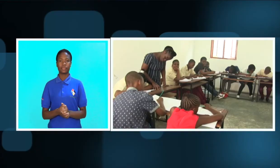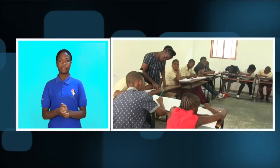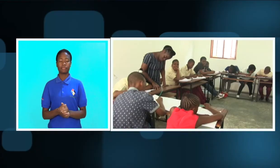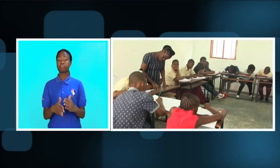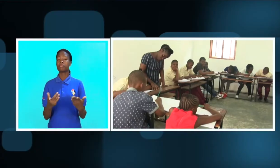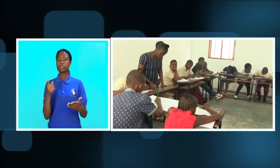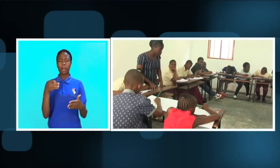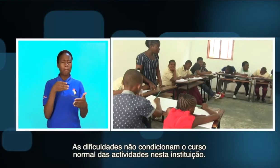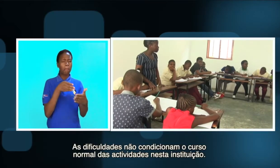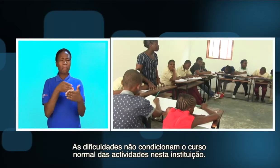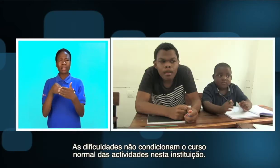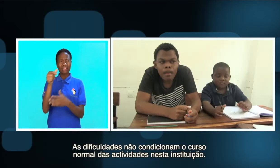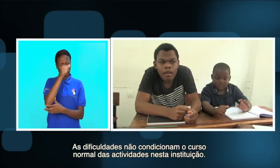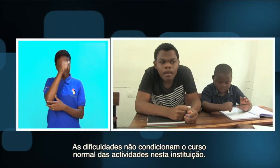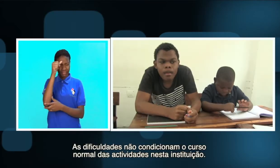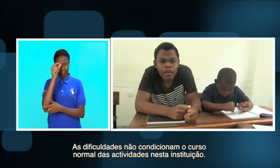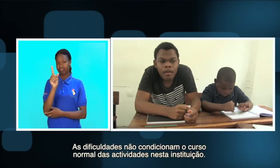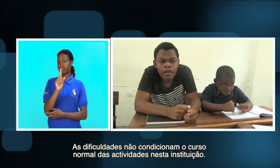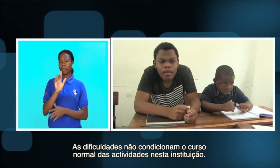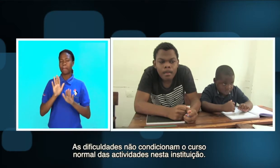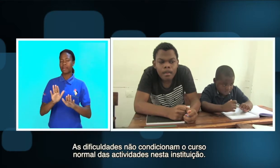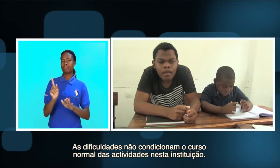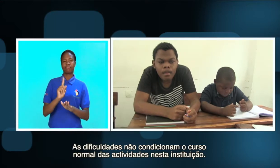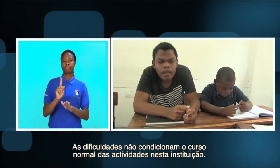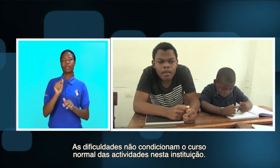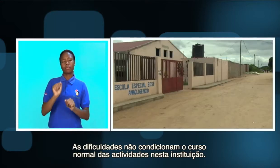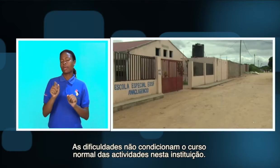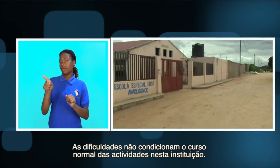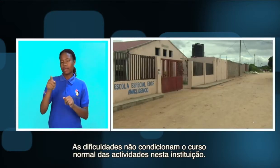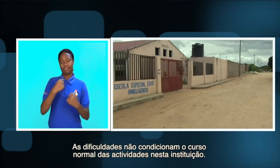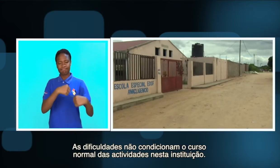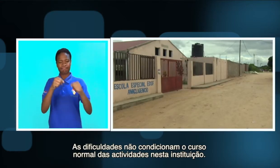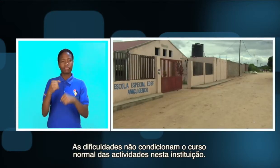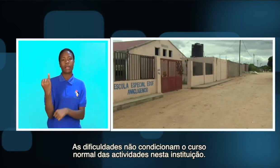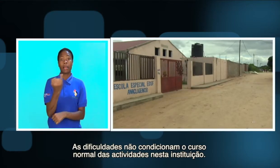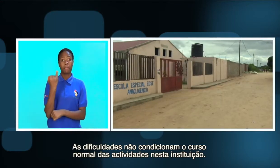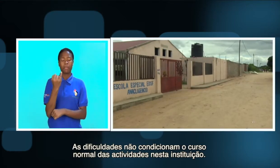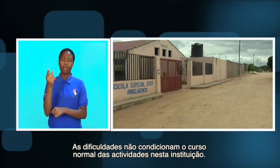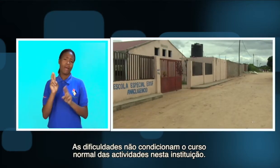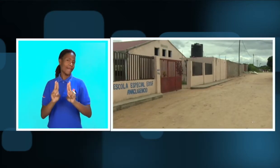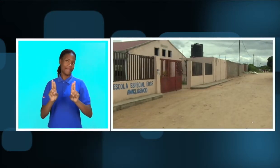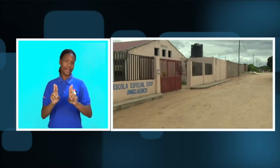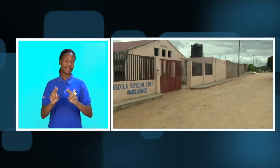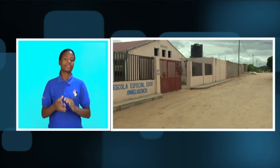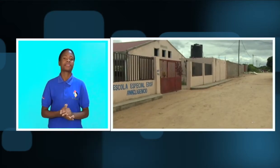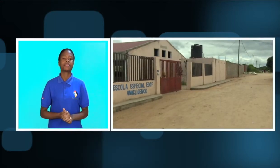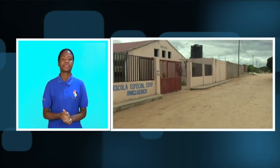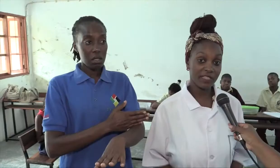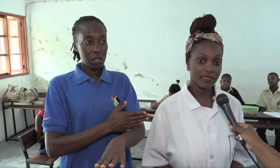As dificuldades não condicionam o curso normal das atividades nesta instituição. Isso,